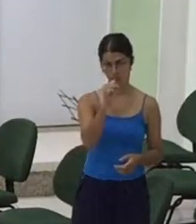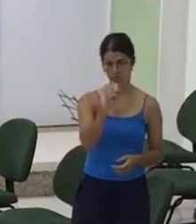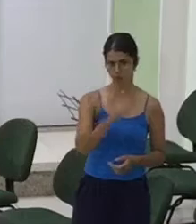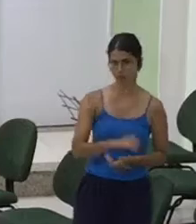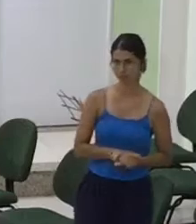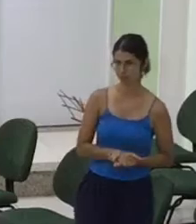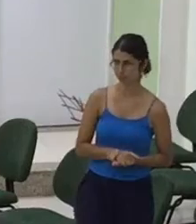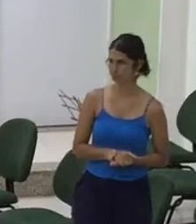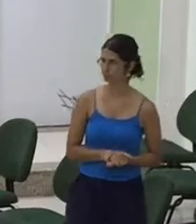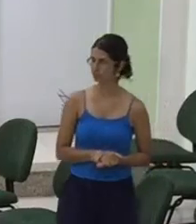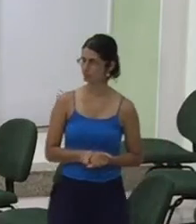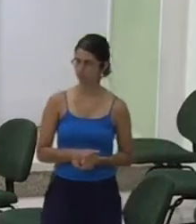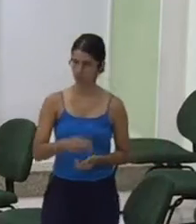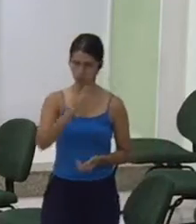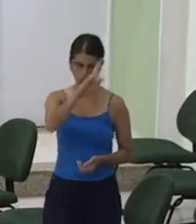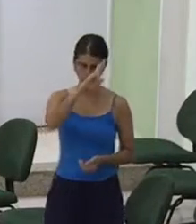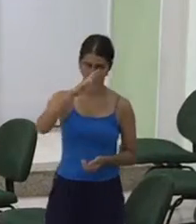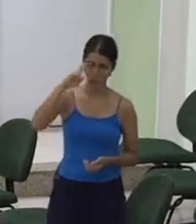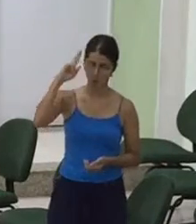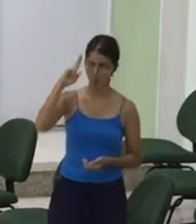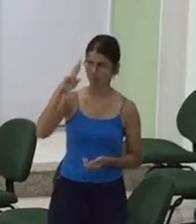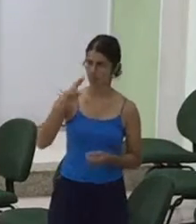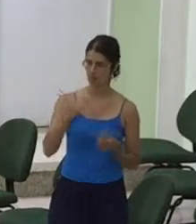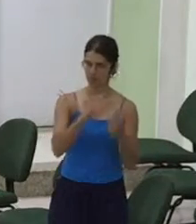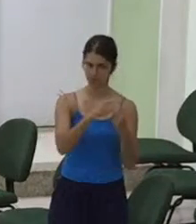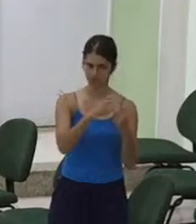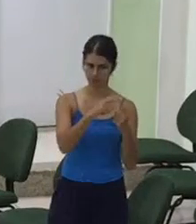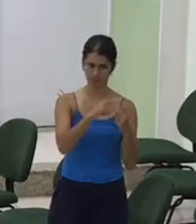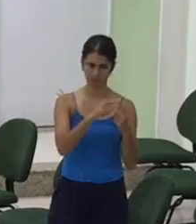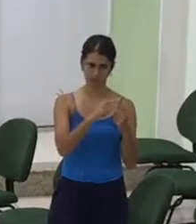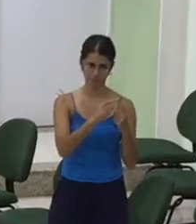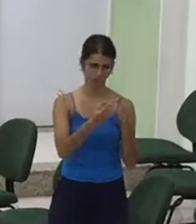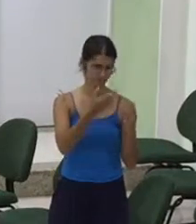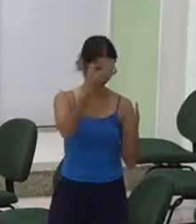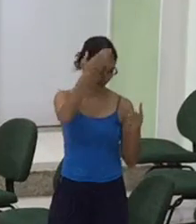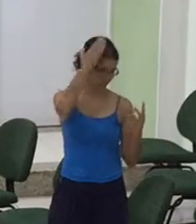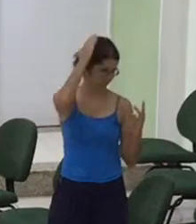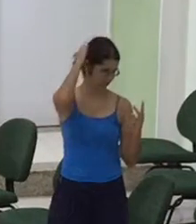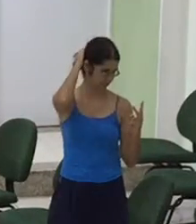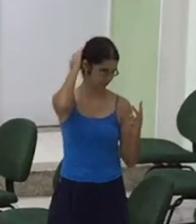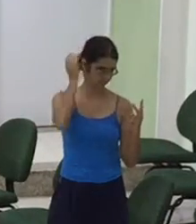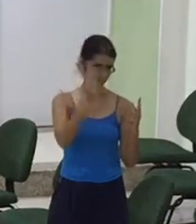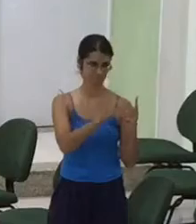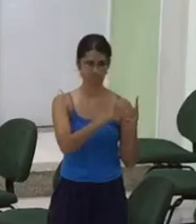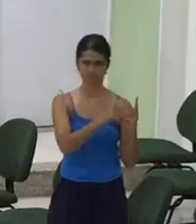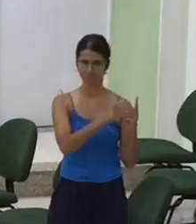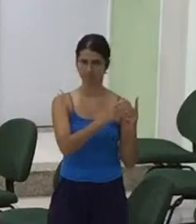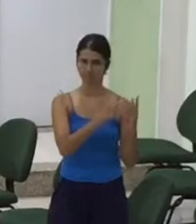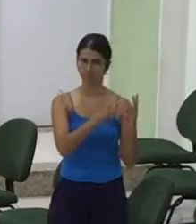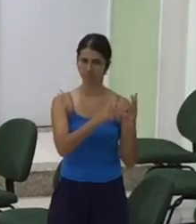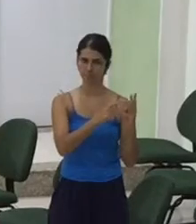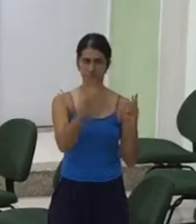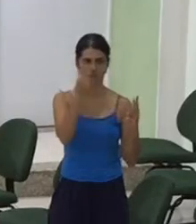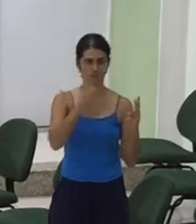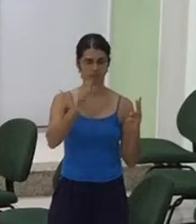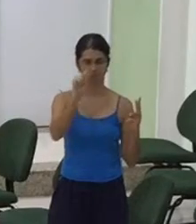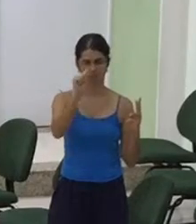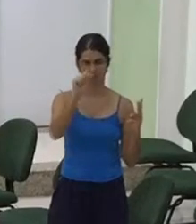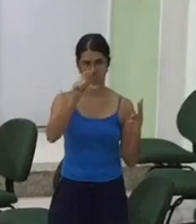primeira dama Vou chamar a Camila Tem também a irmã Alzira E eu acredito que